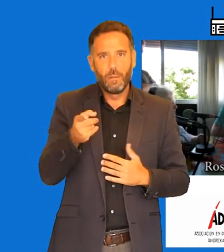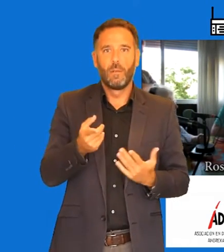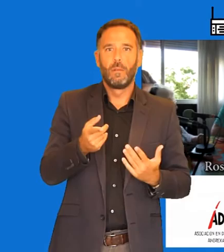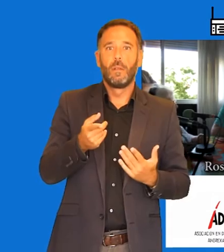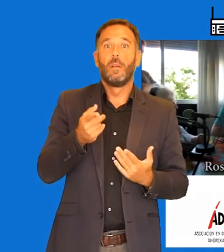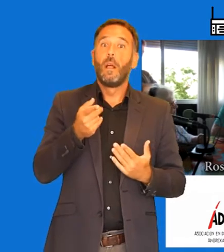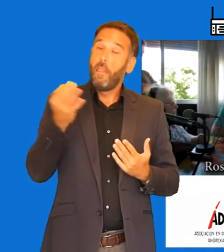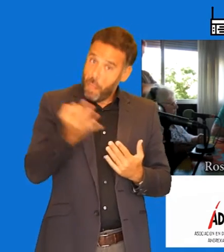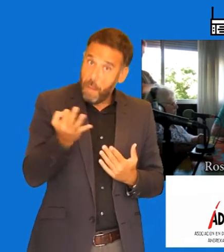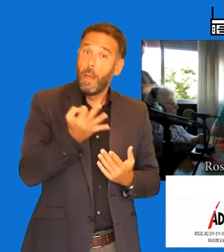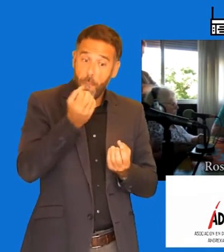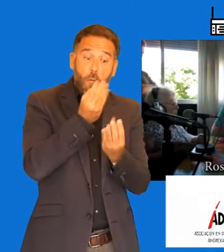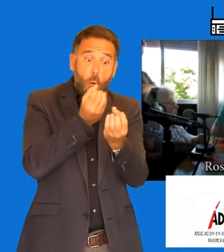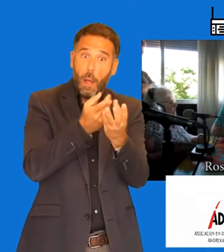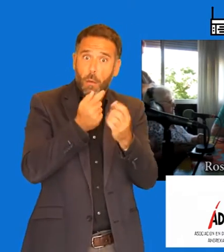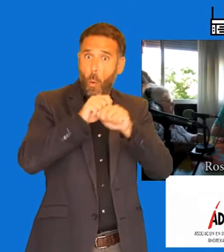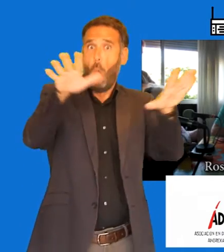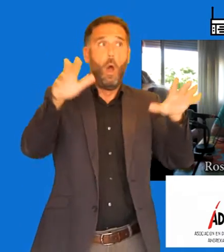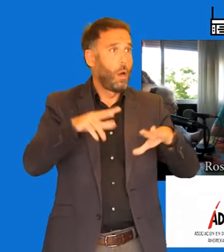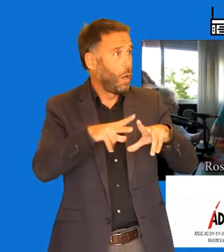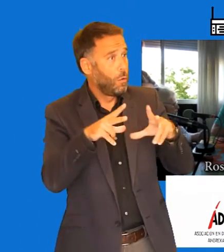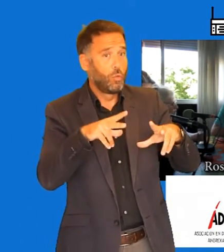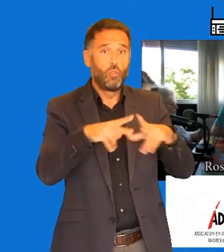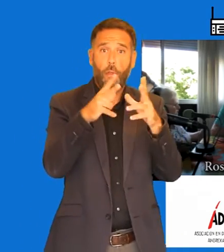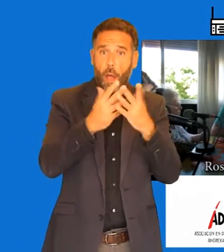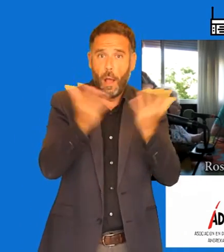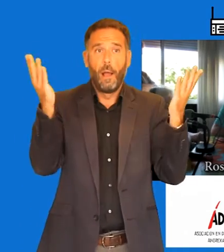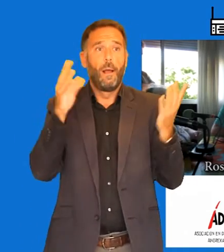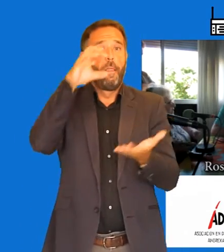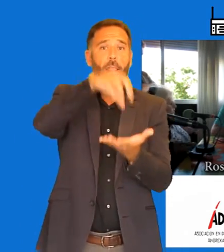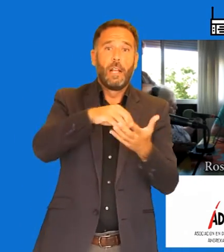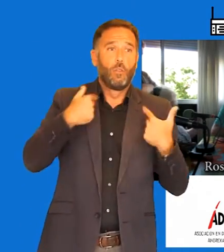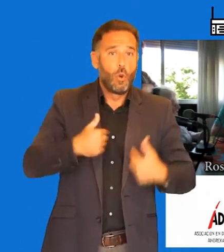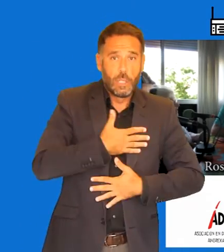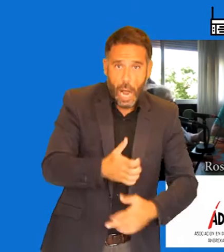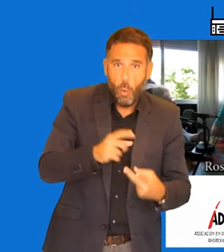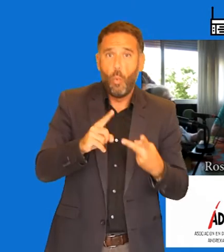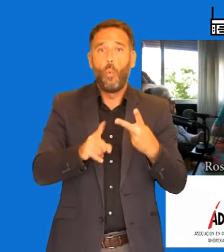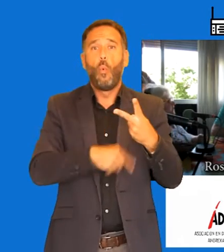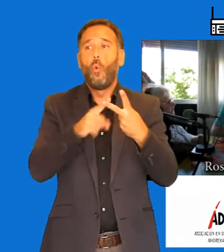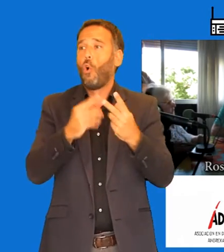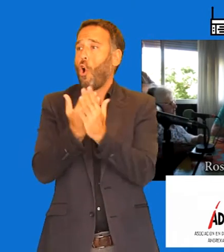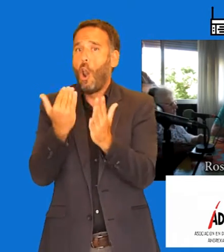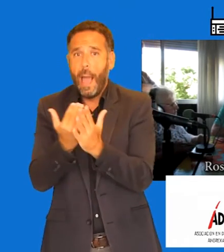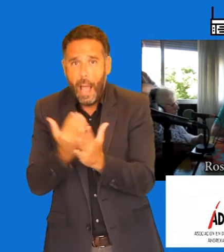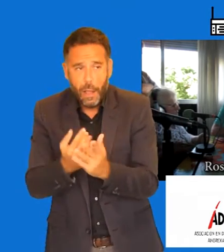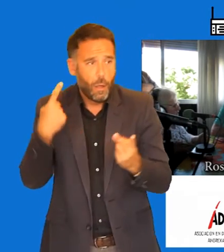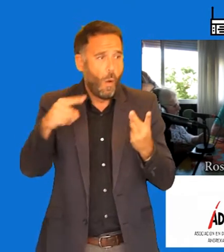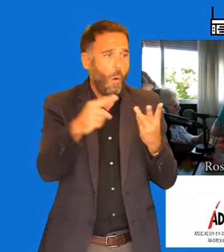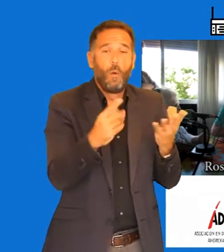debería verla, tanto que hay para otras cosas. Sí, en los centros de salud, en los colegios, en